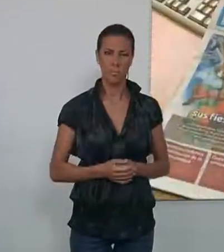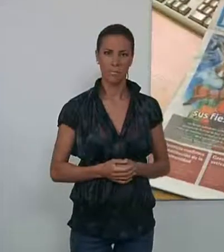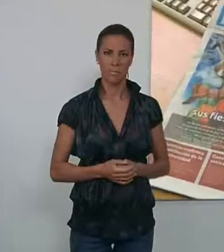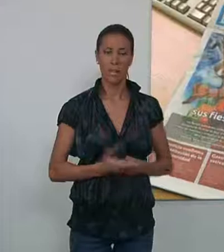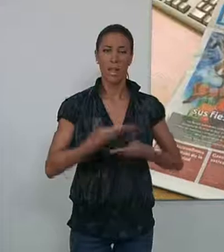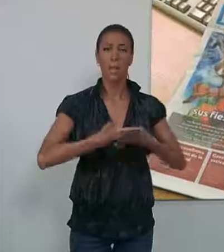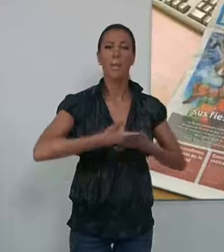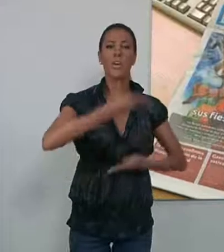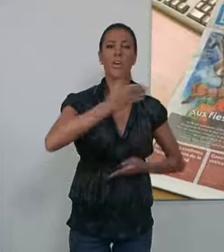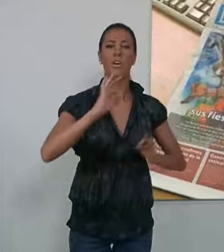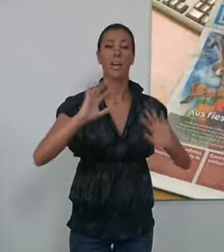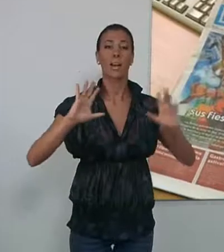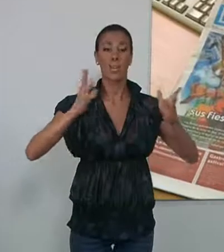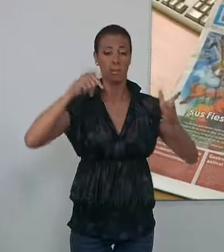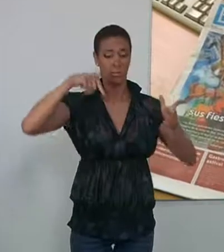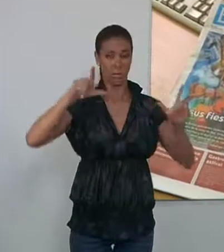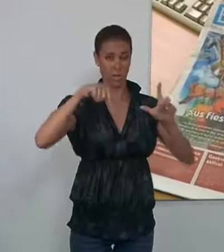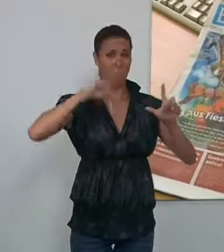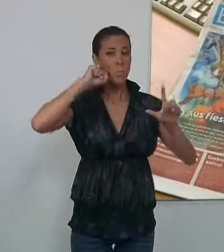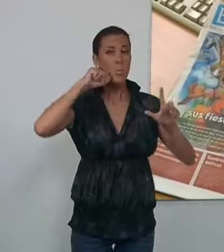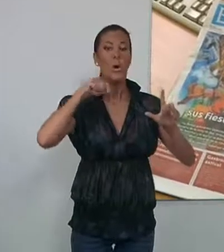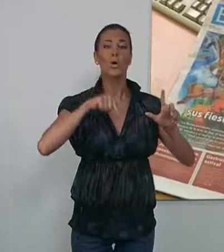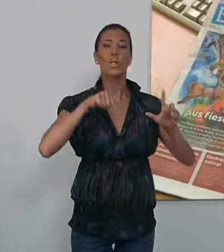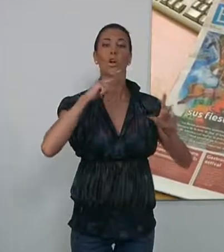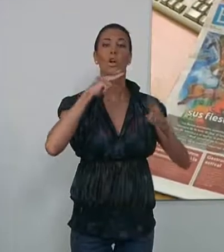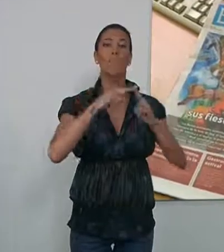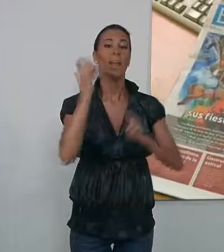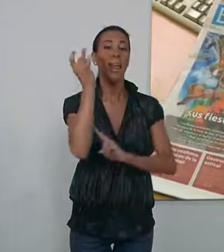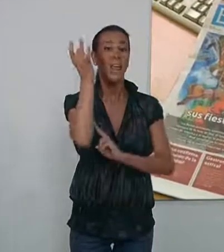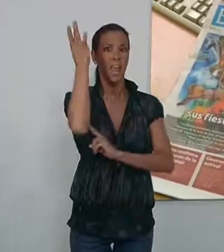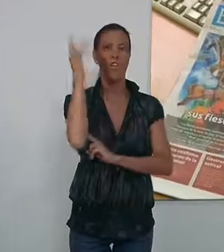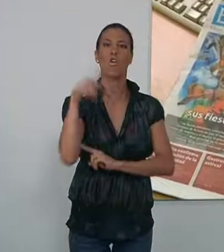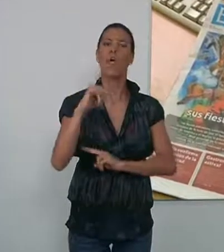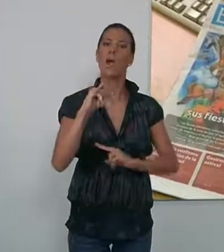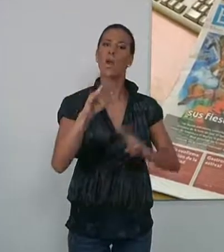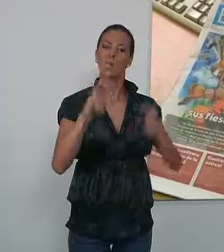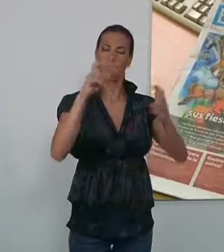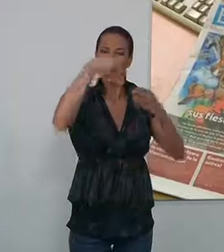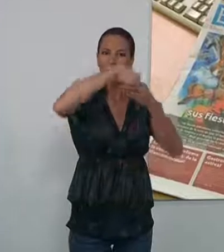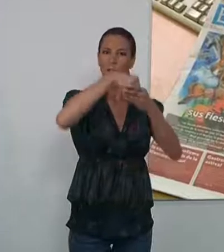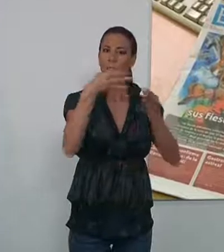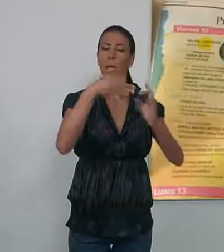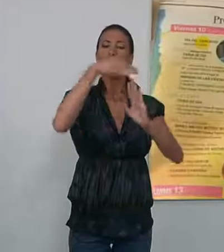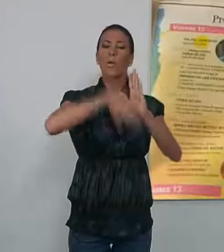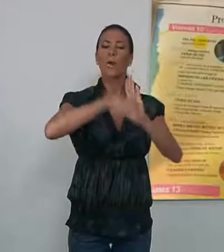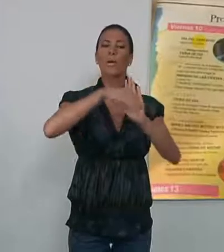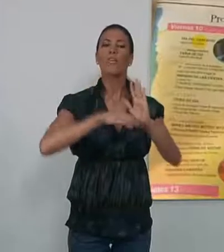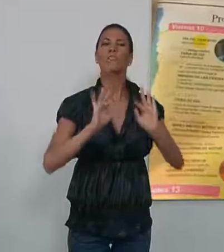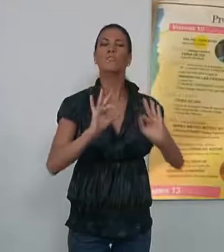El periódico de la radiotelevisión de Motril, El Ingenio, publica una nueva edición con la programación especial